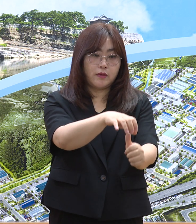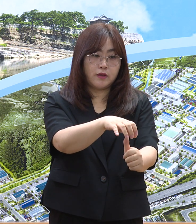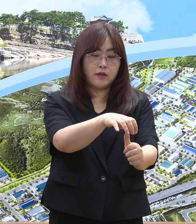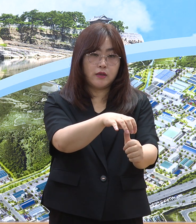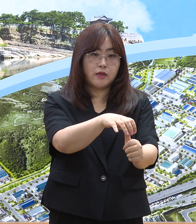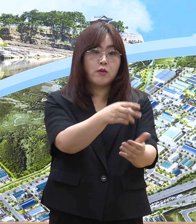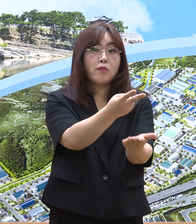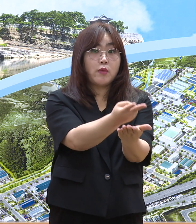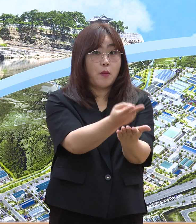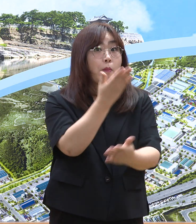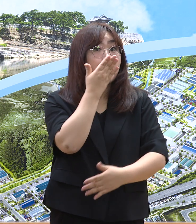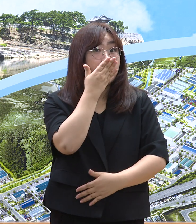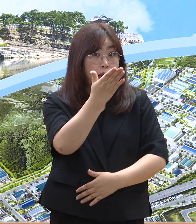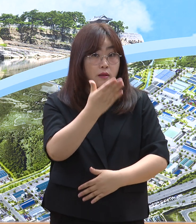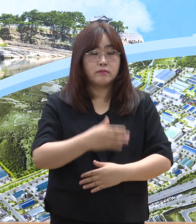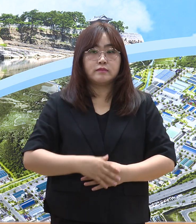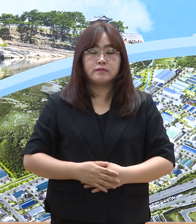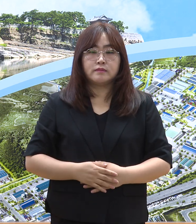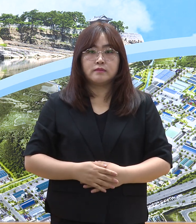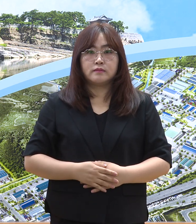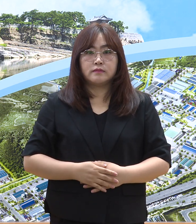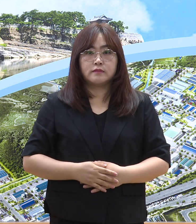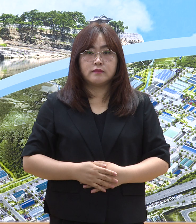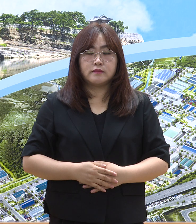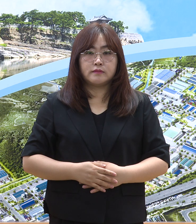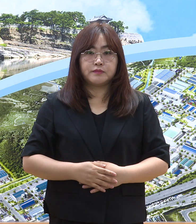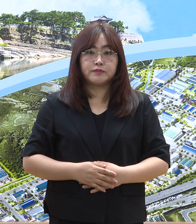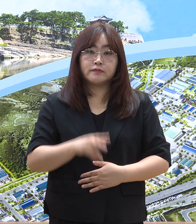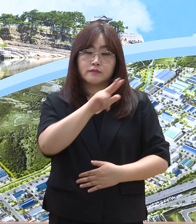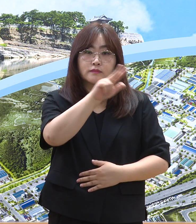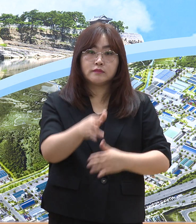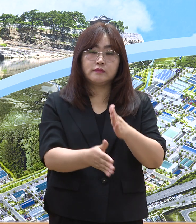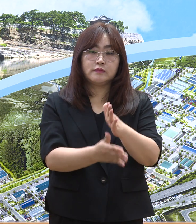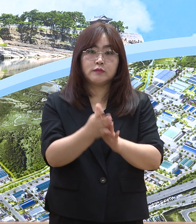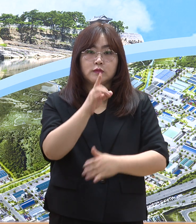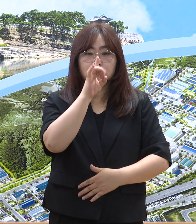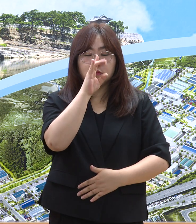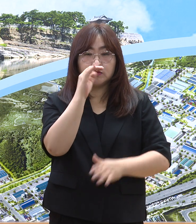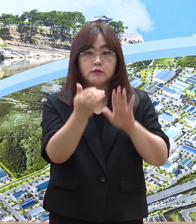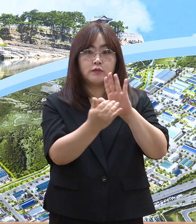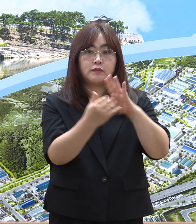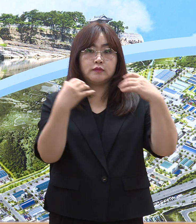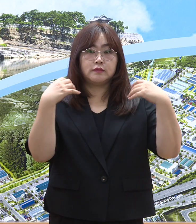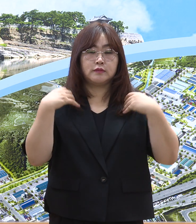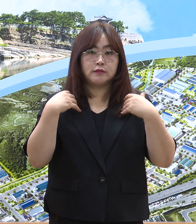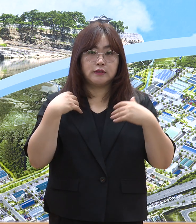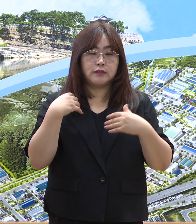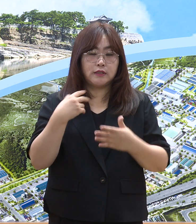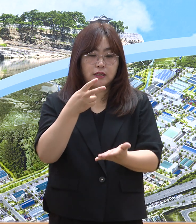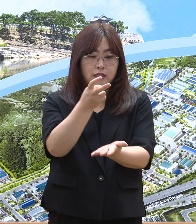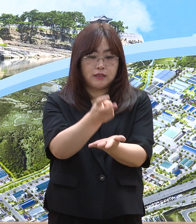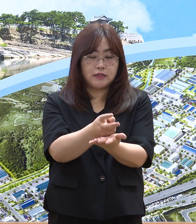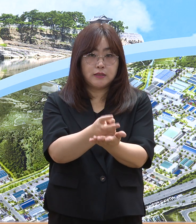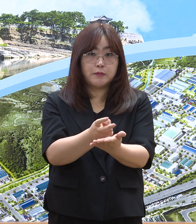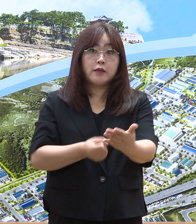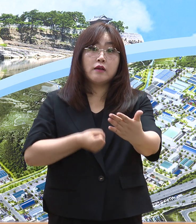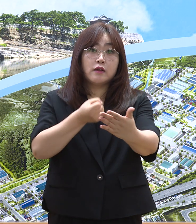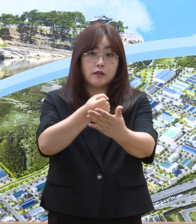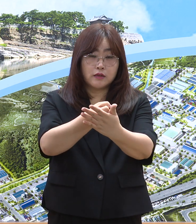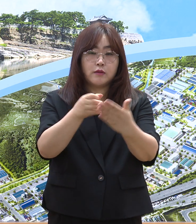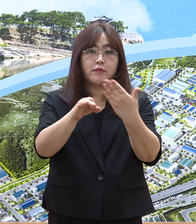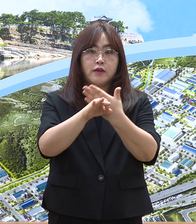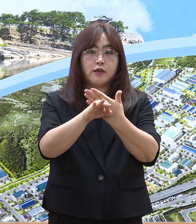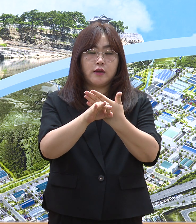입원하는 것이 가능해집니다. 우리시는 중앙광역당국의 지침이 정비되면 이달 중으로